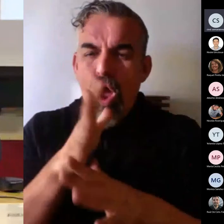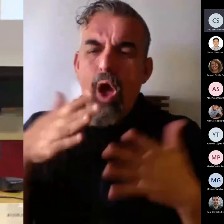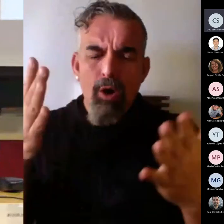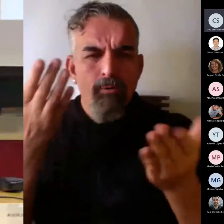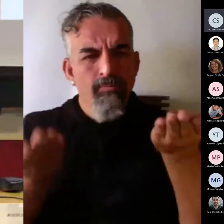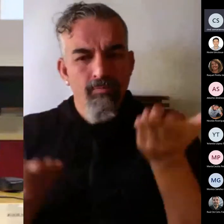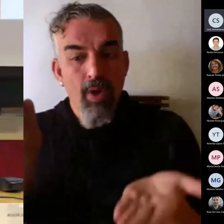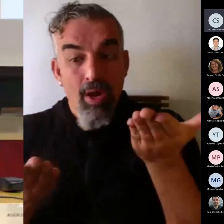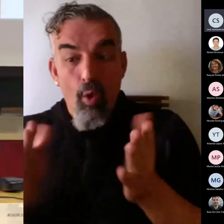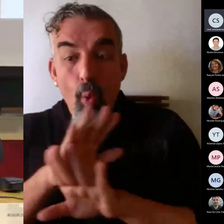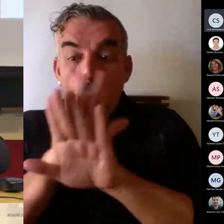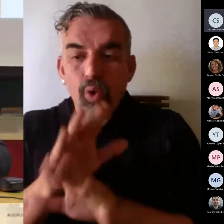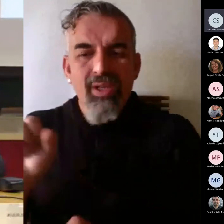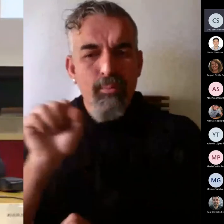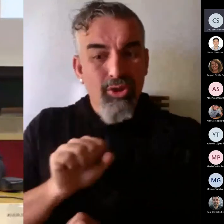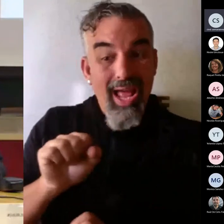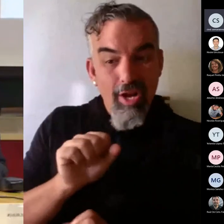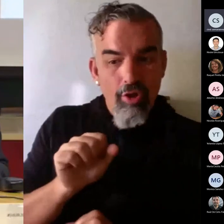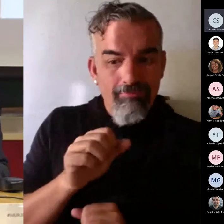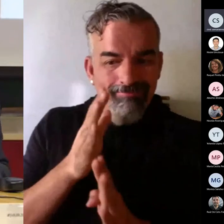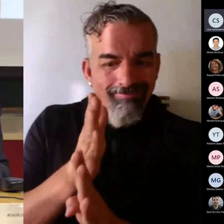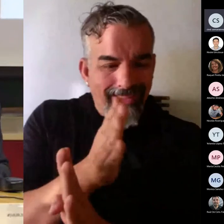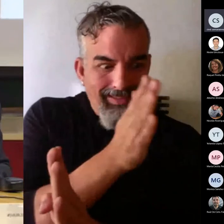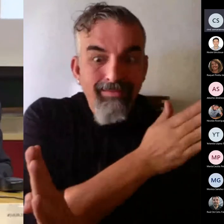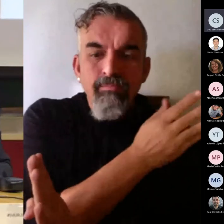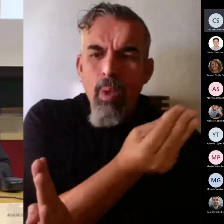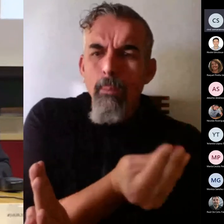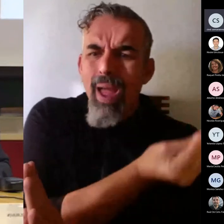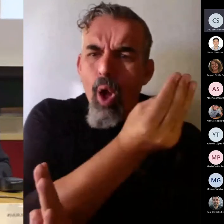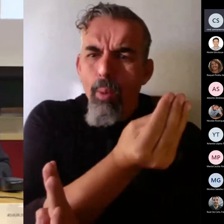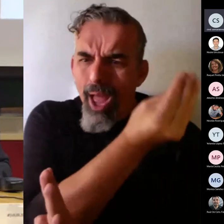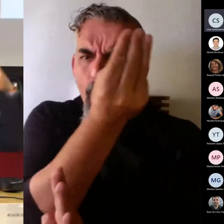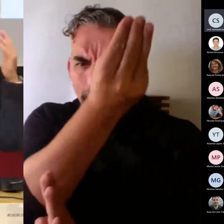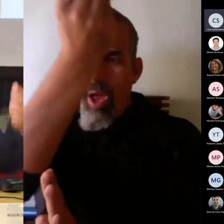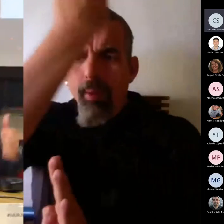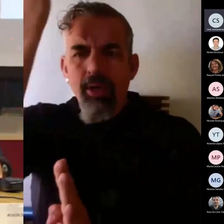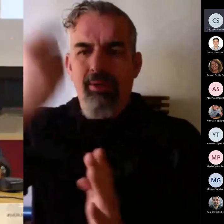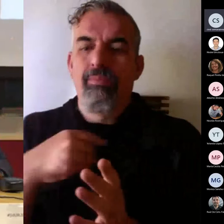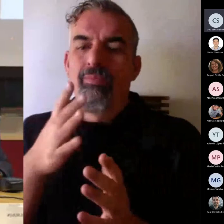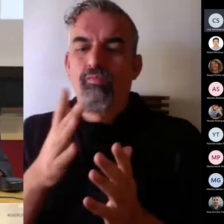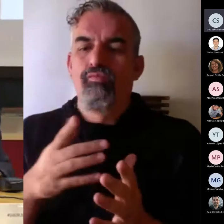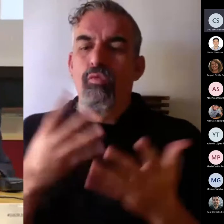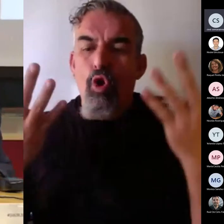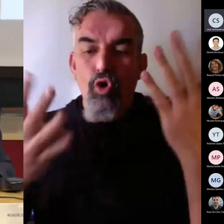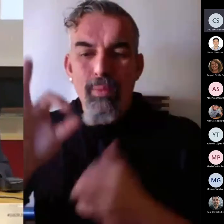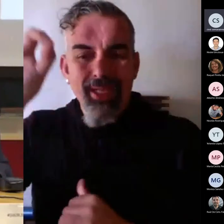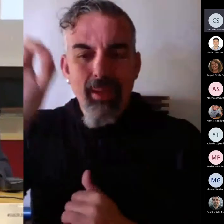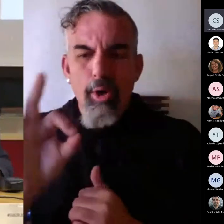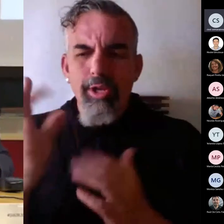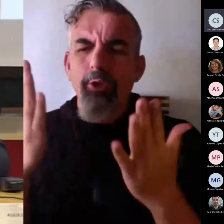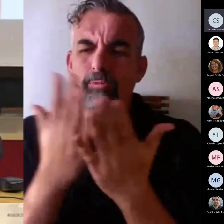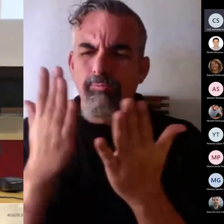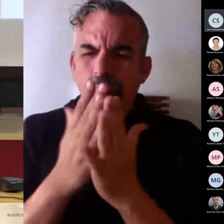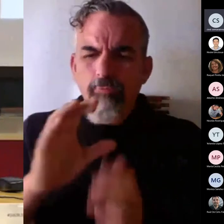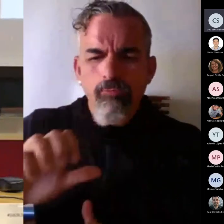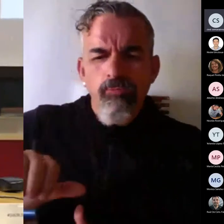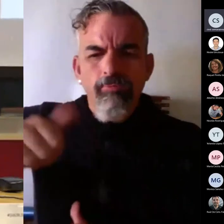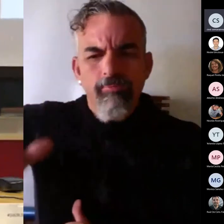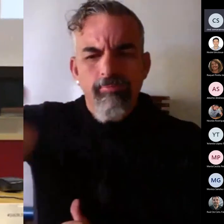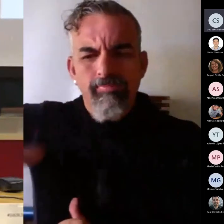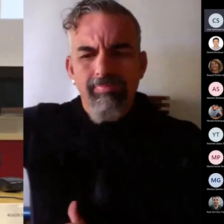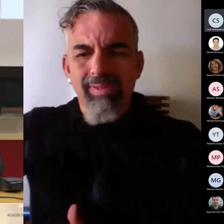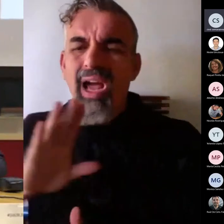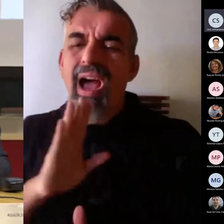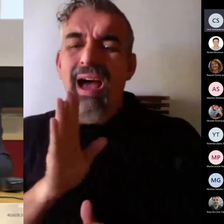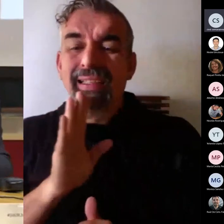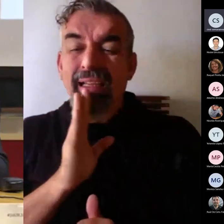mejorado mucho. Los rendimientos están en torno a un 90% de media, y antes estaban en torno a